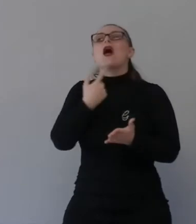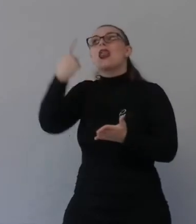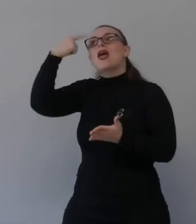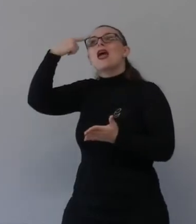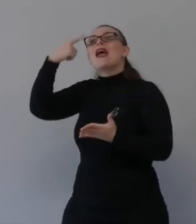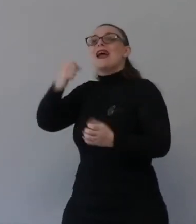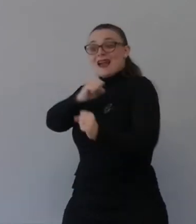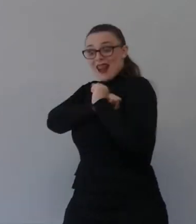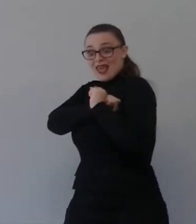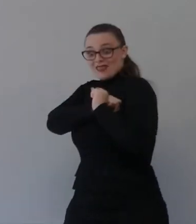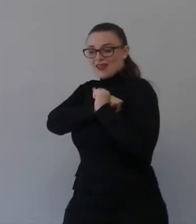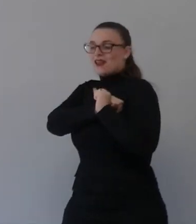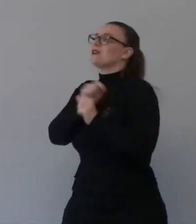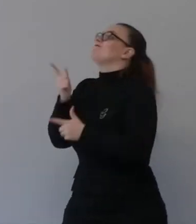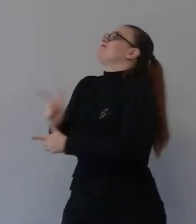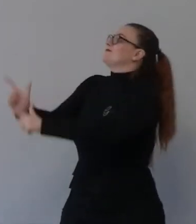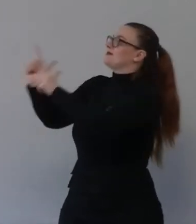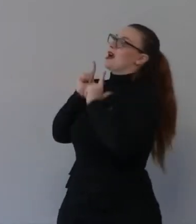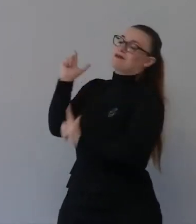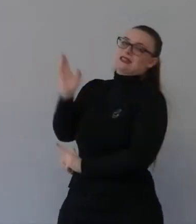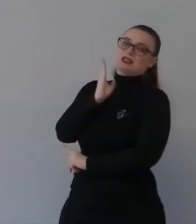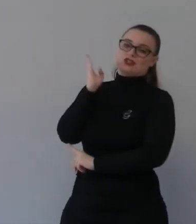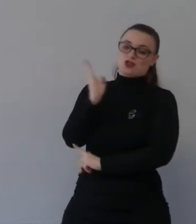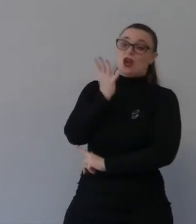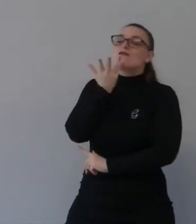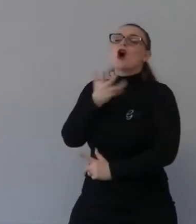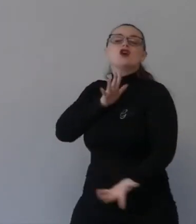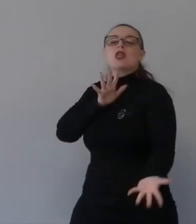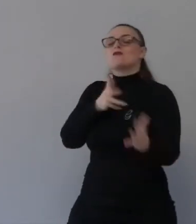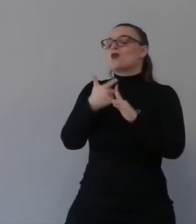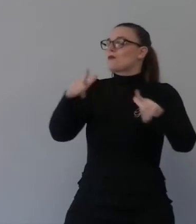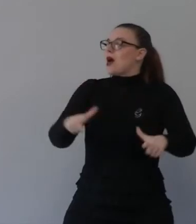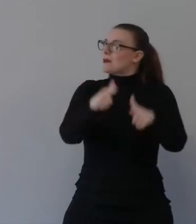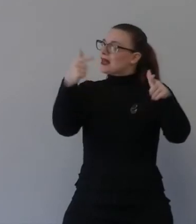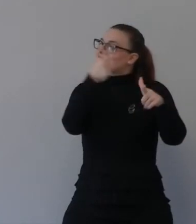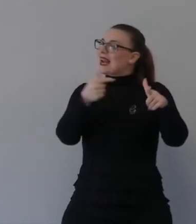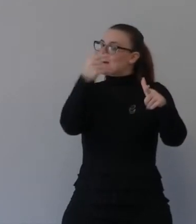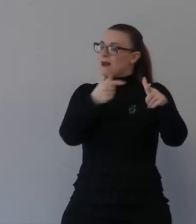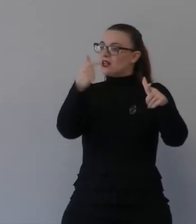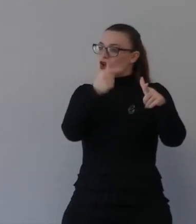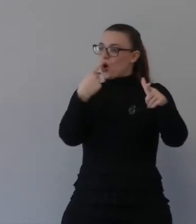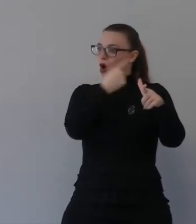terifinto voglio essere l'albero che mostra la tua gloria la tua gloria e la tua grazia a me